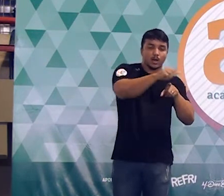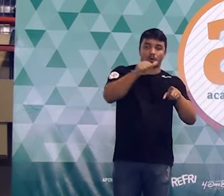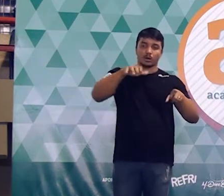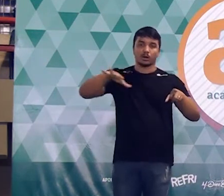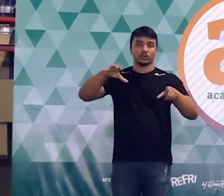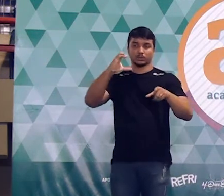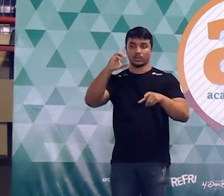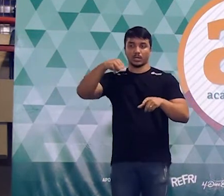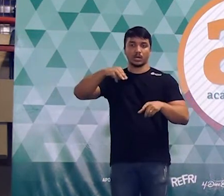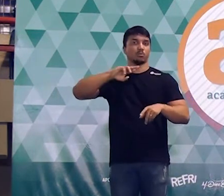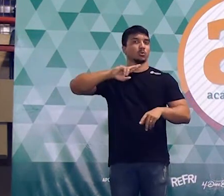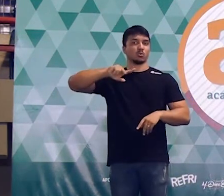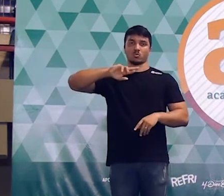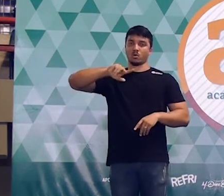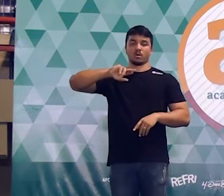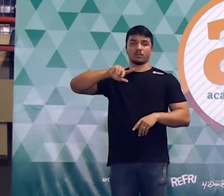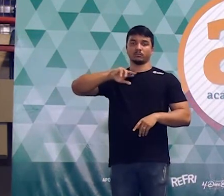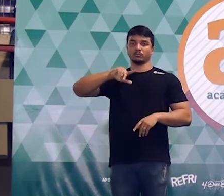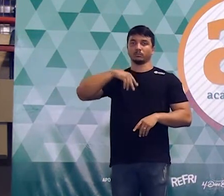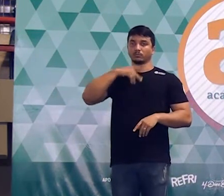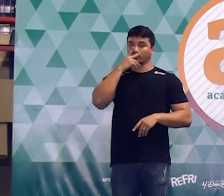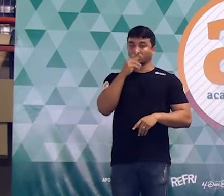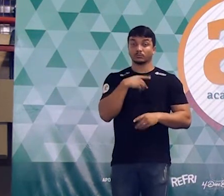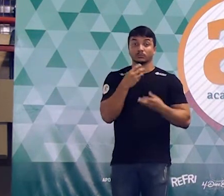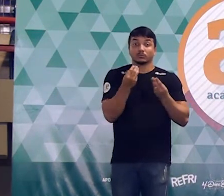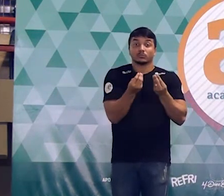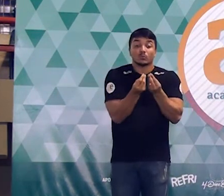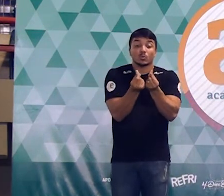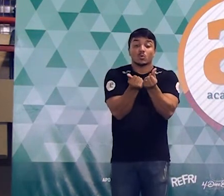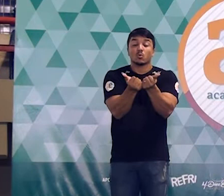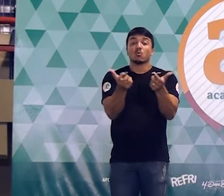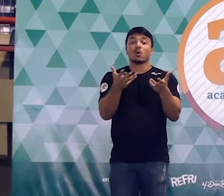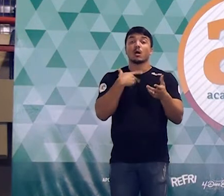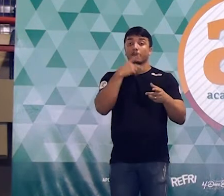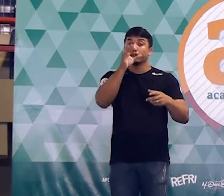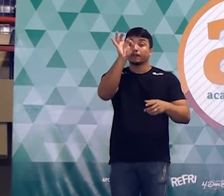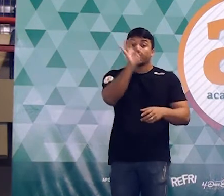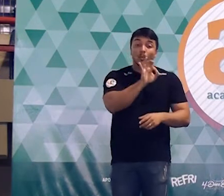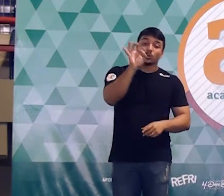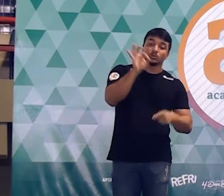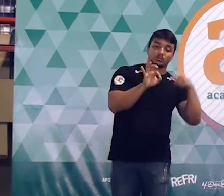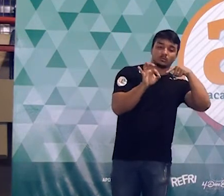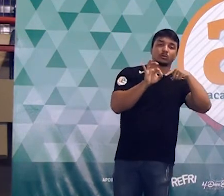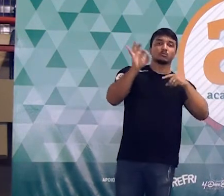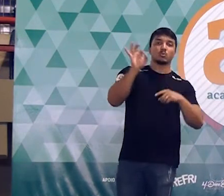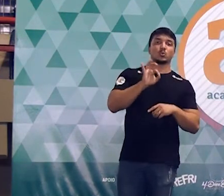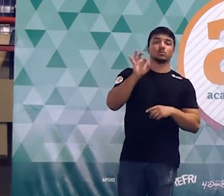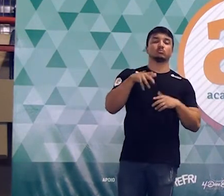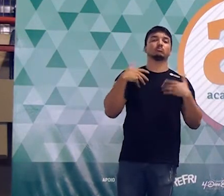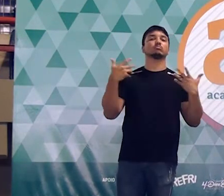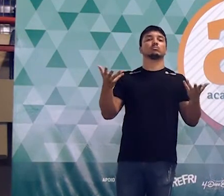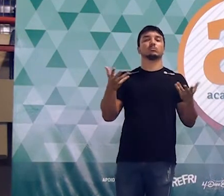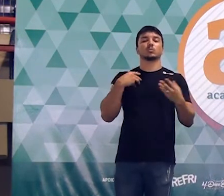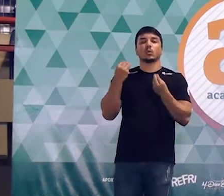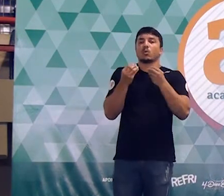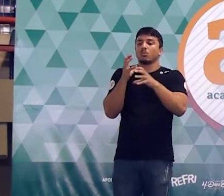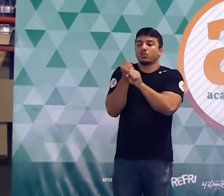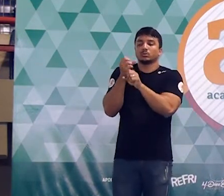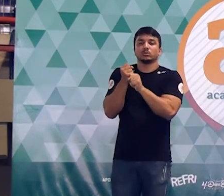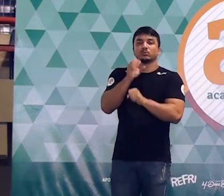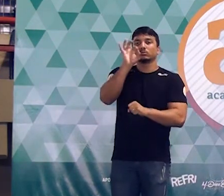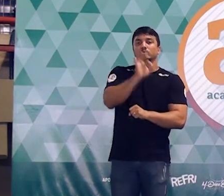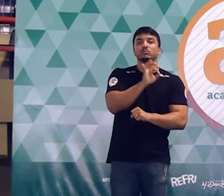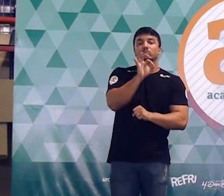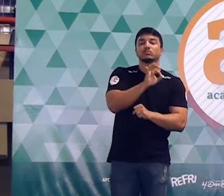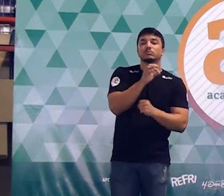centímetros quadrados de redução eu tive na área. Eu quero saber qual é o percentual. Então, como é que eu vou fazer para calcular o percentual?